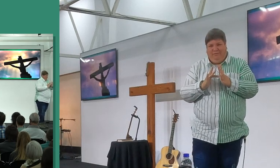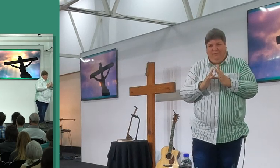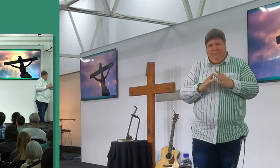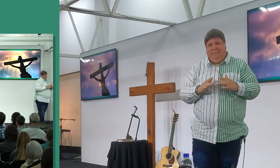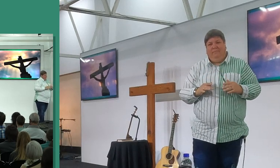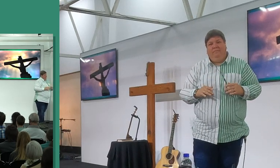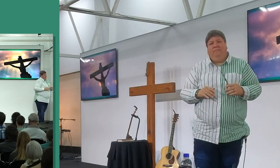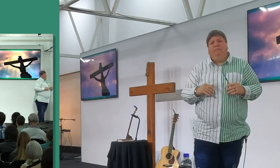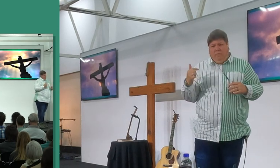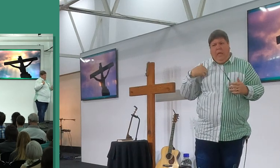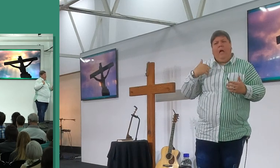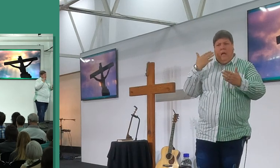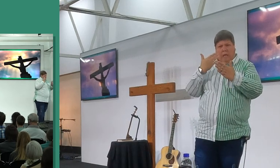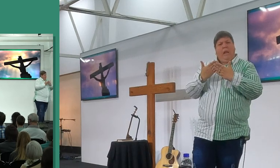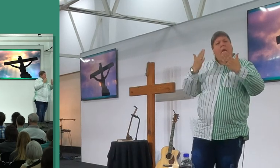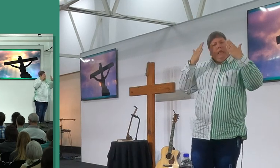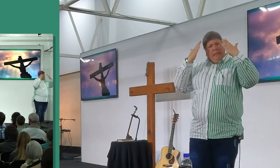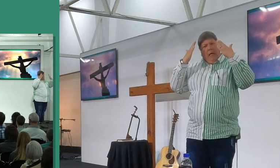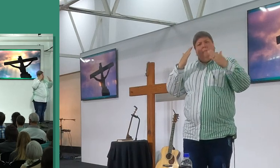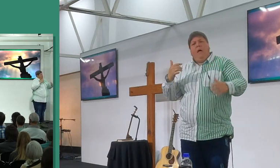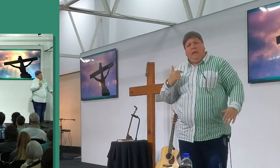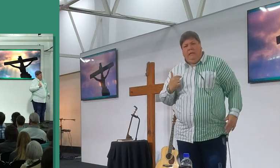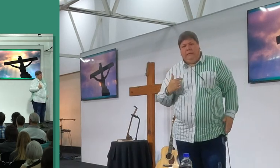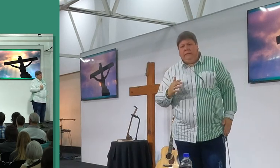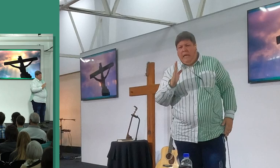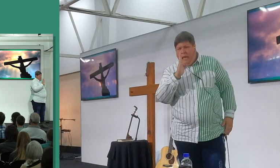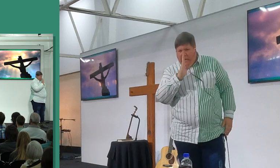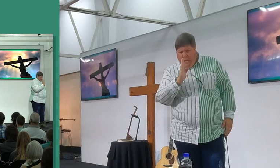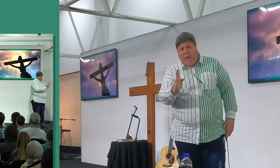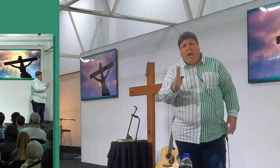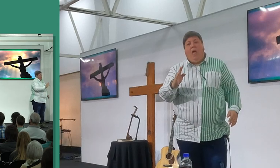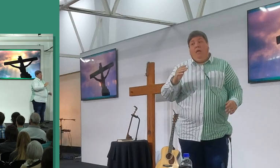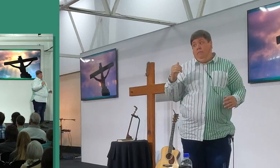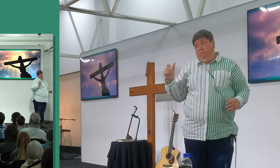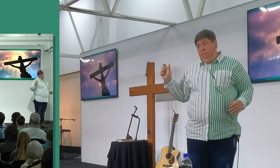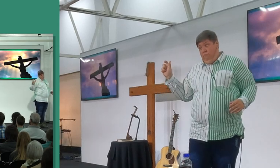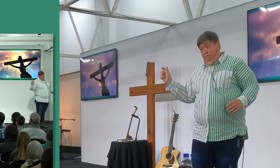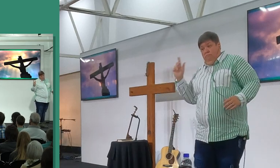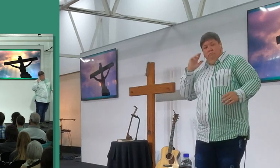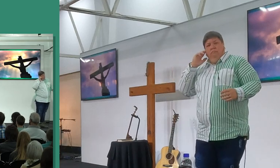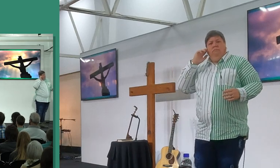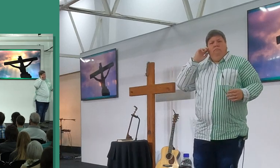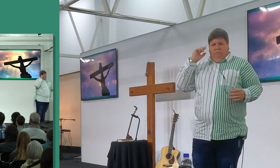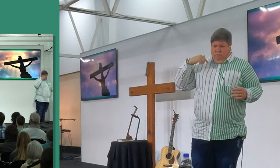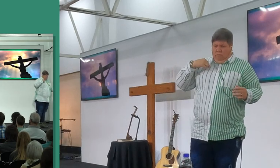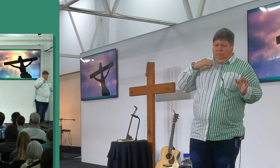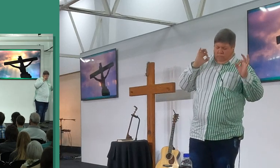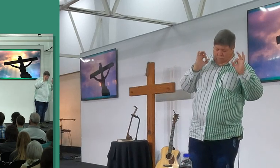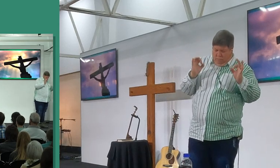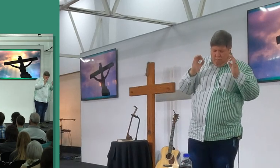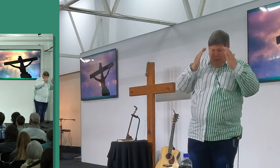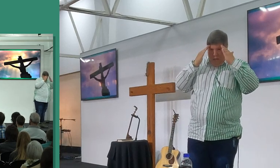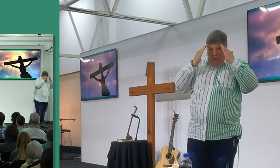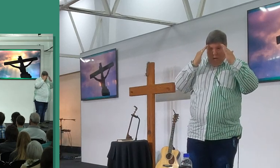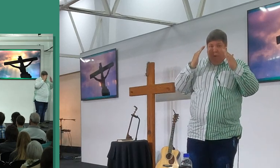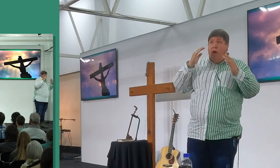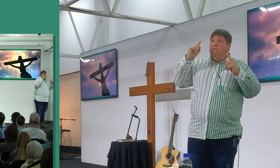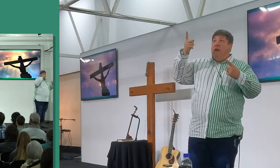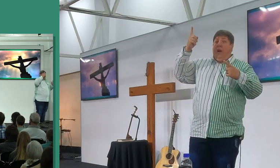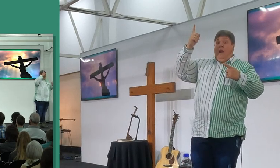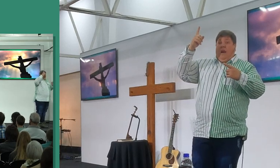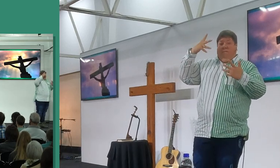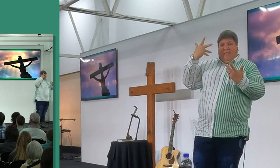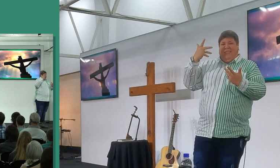want sien jy, ek kan het dankbaar, ek het eerlijk dankbaar, oor die herre, nie oor wat ek het,